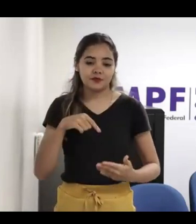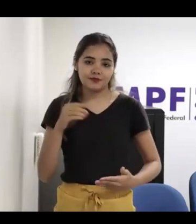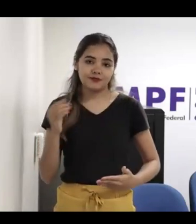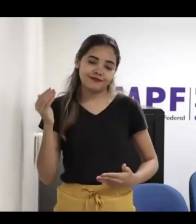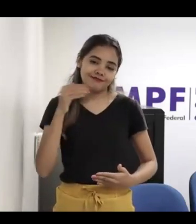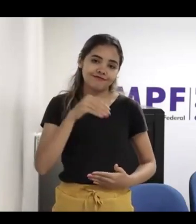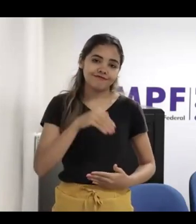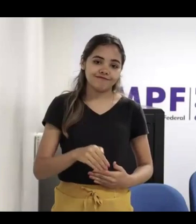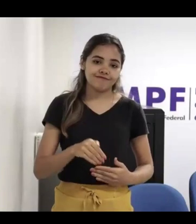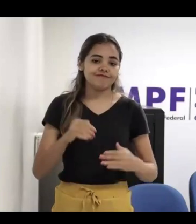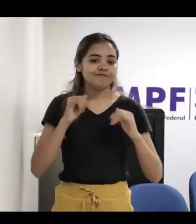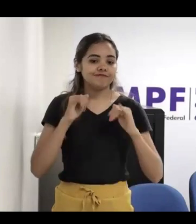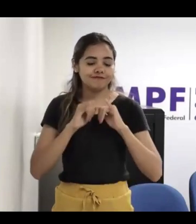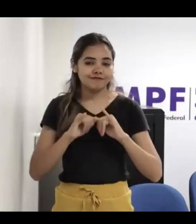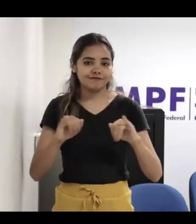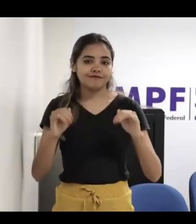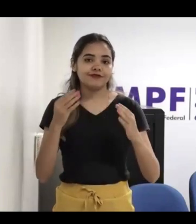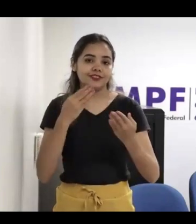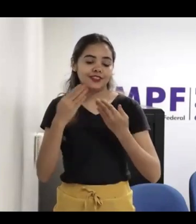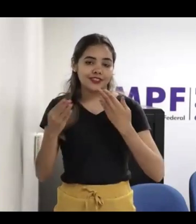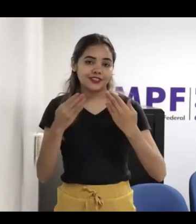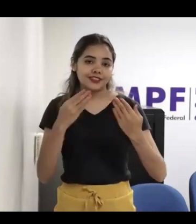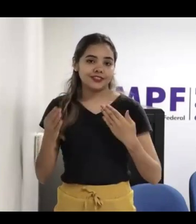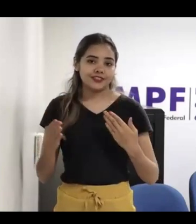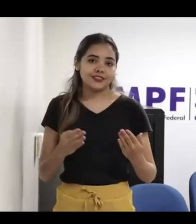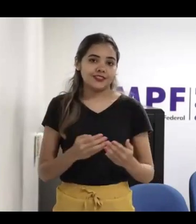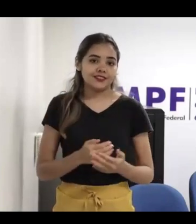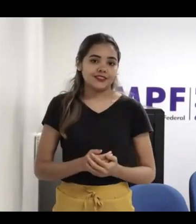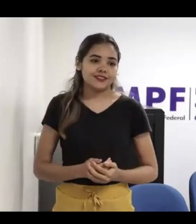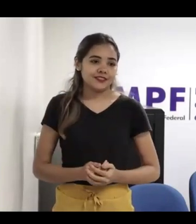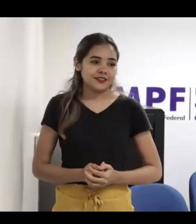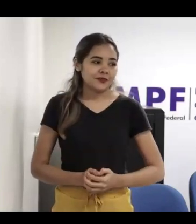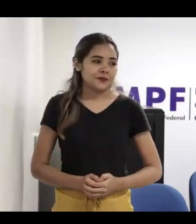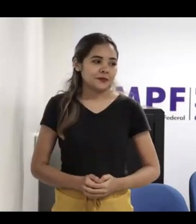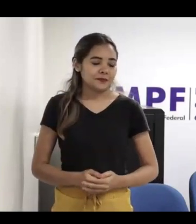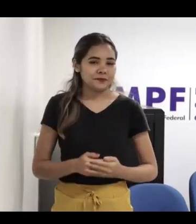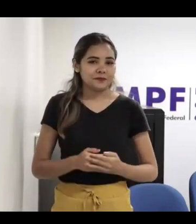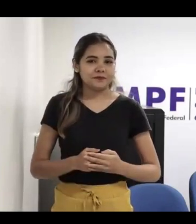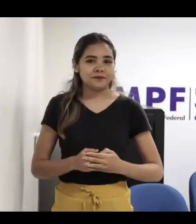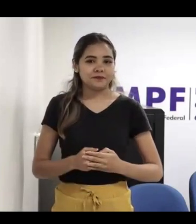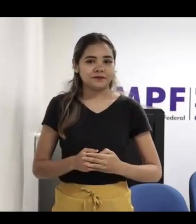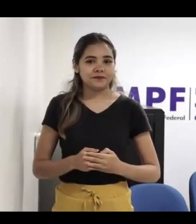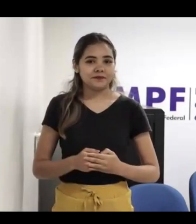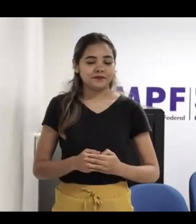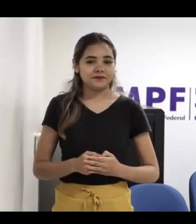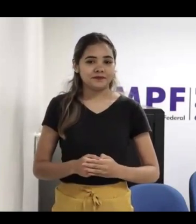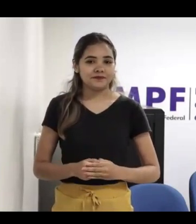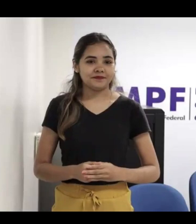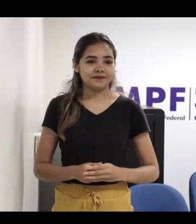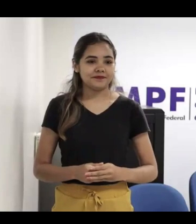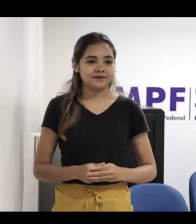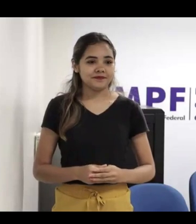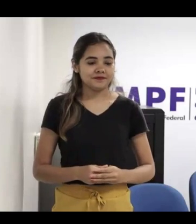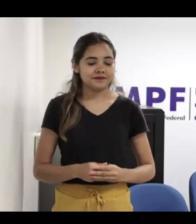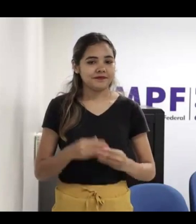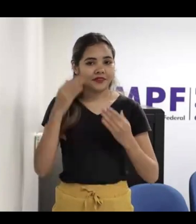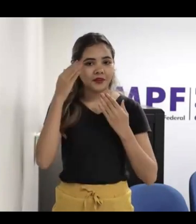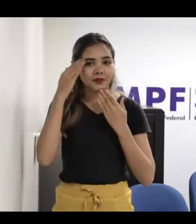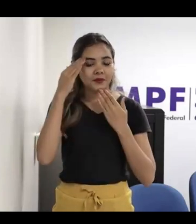excelentíssimo senhor procurador, doutor Gilberto Naves, que também é coordenador do projeto